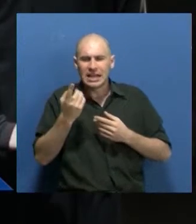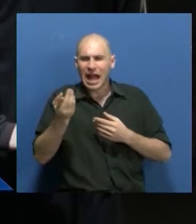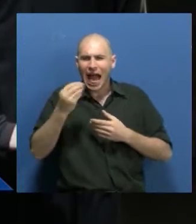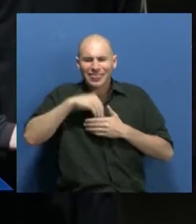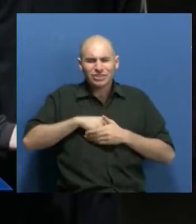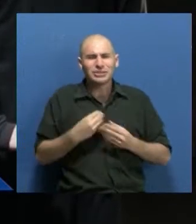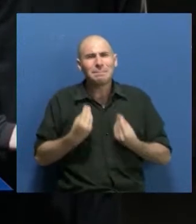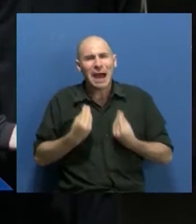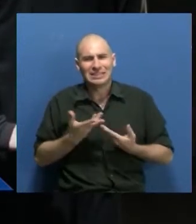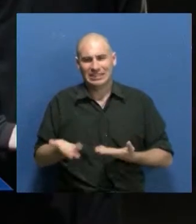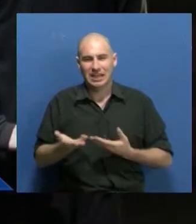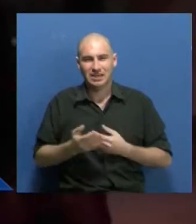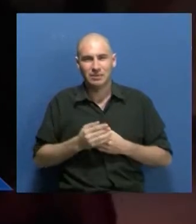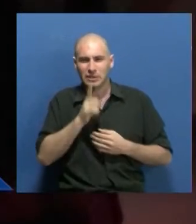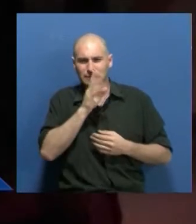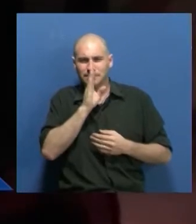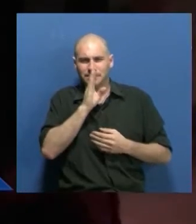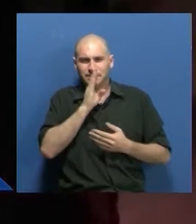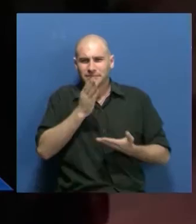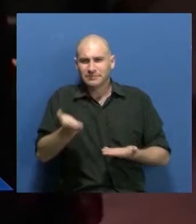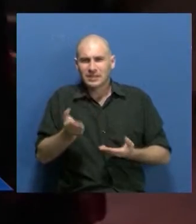¿no? Desde el silencio, cómo nos comunicamos.